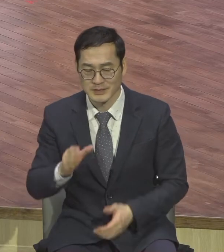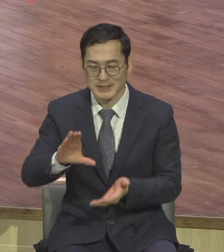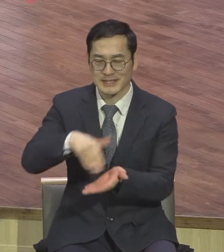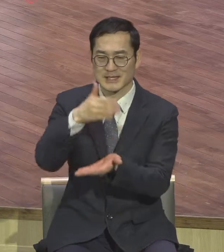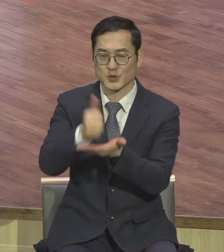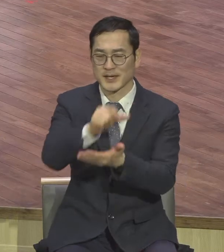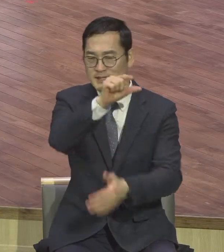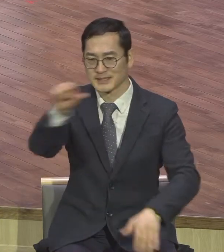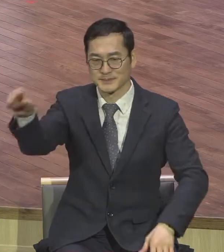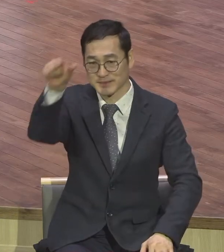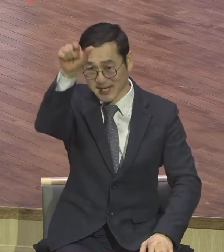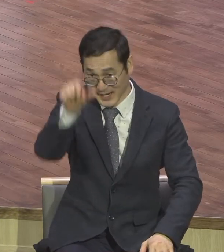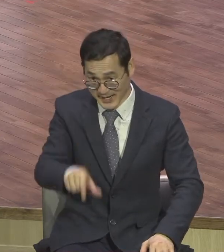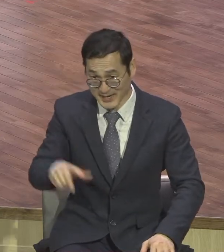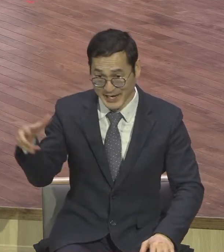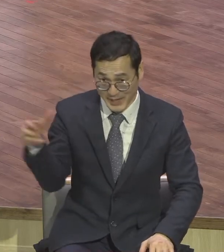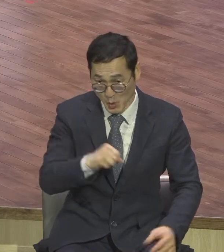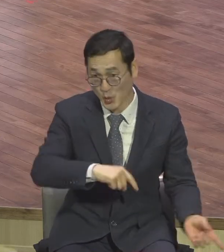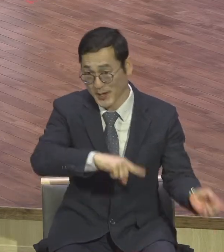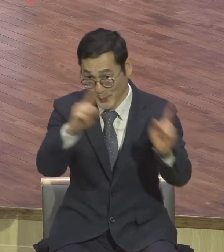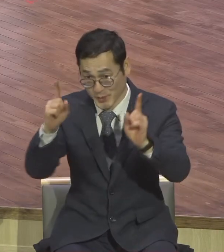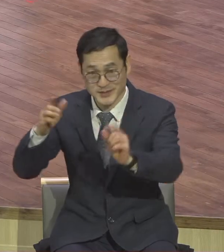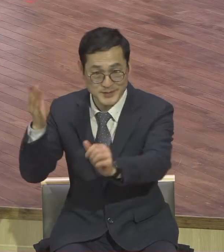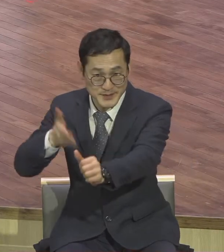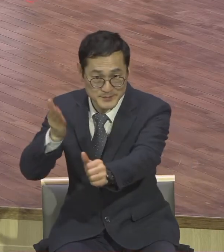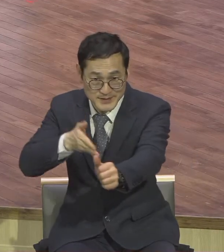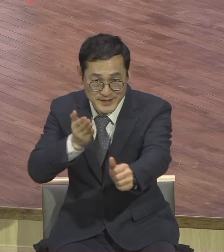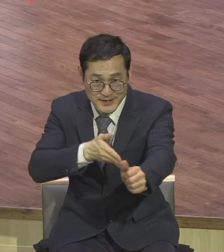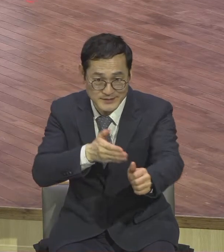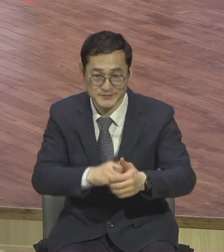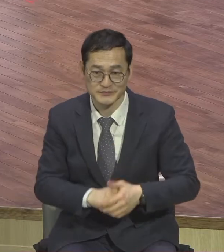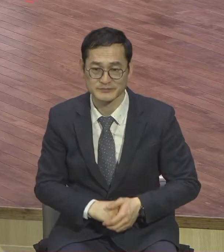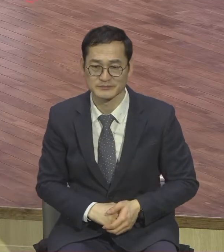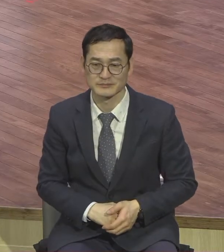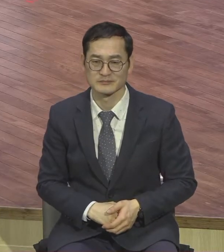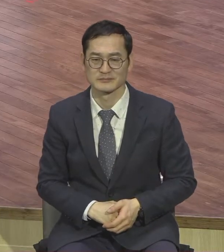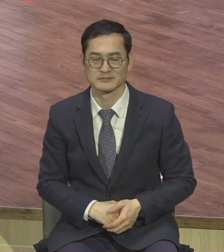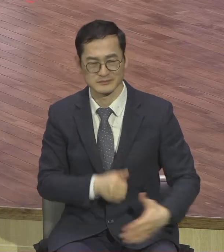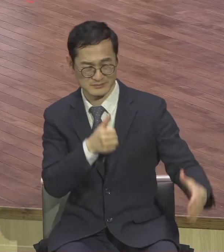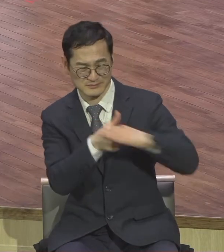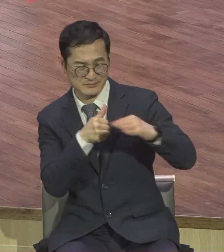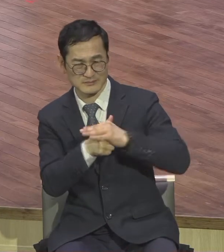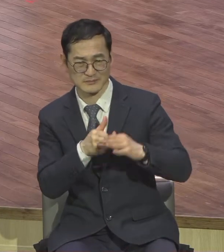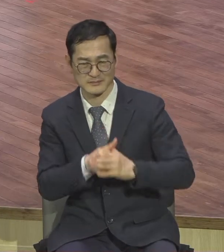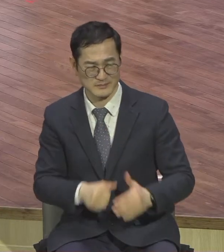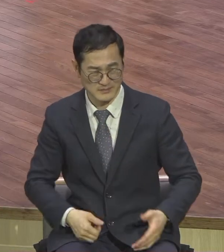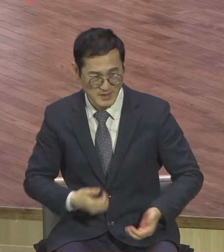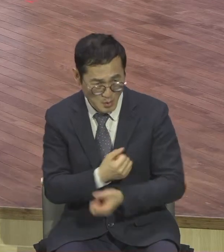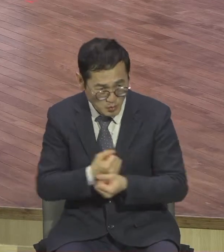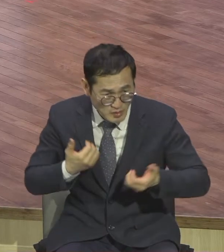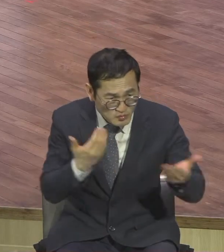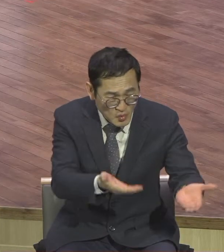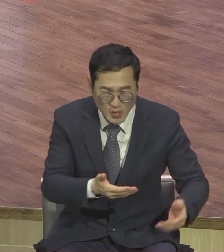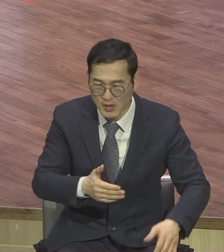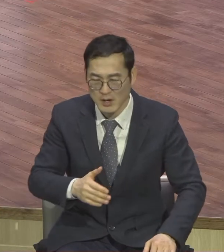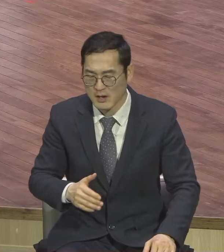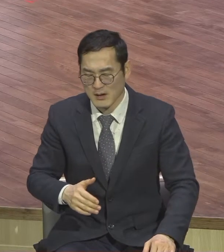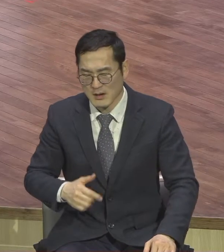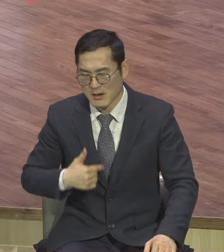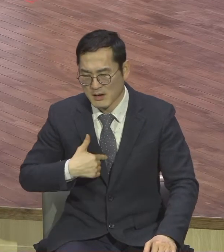십자가로 회복하시기 바랍니다 힘들지요 자존심 상했어 나도 자존심 있는데 이것